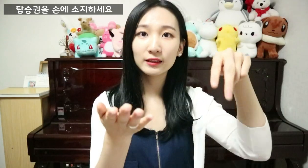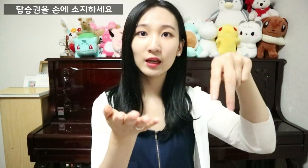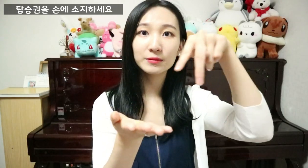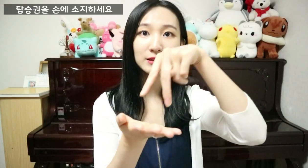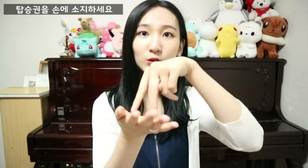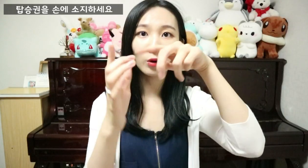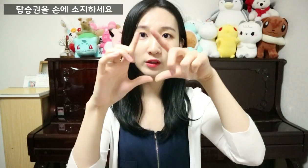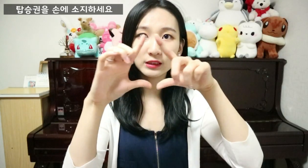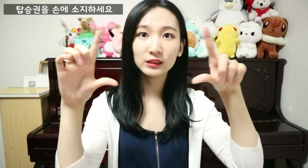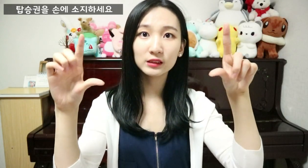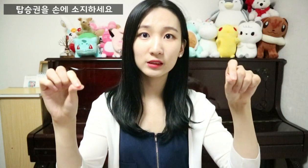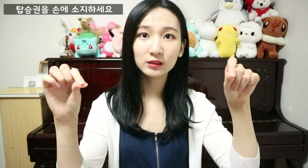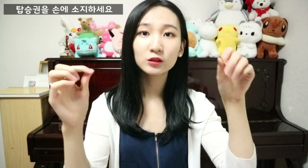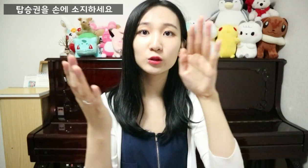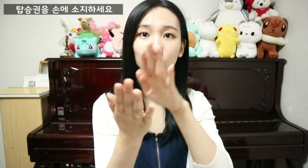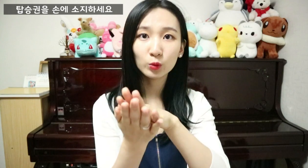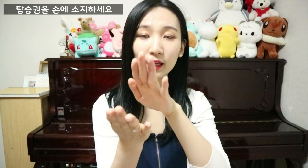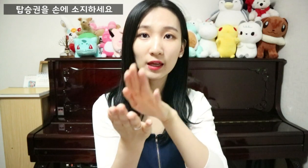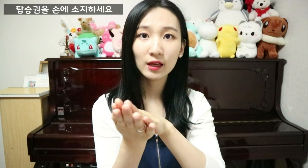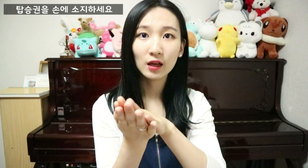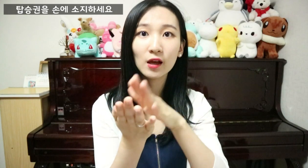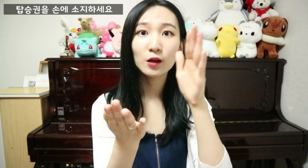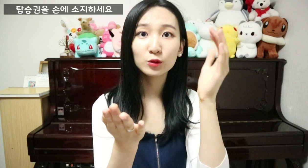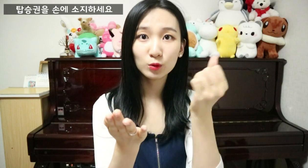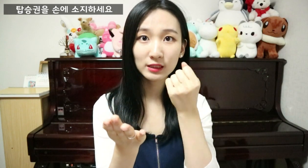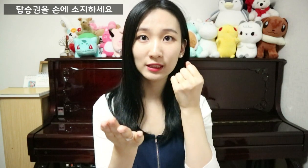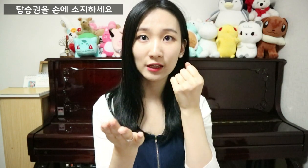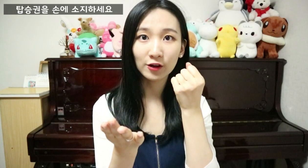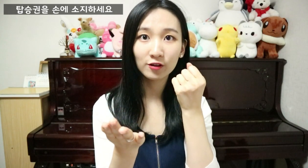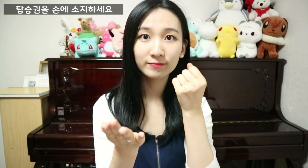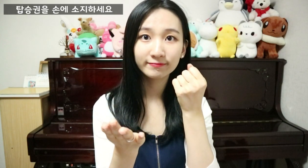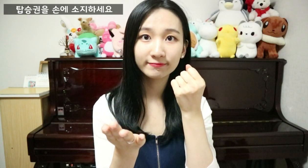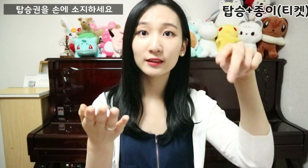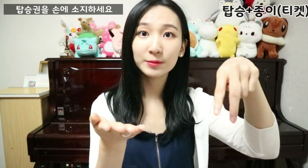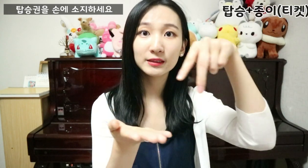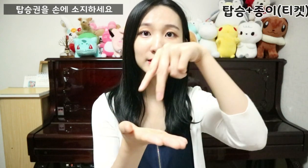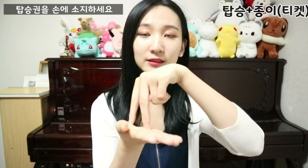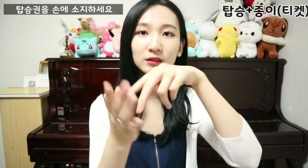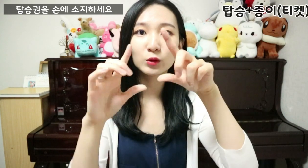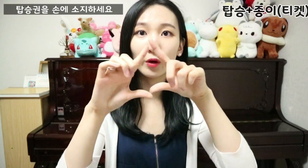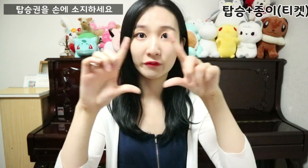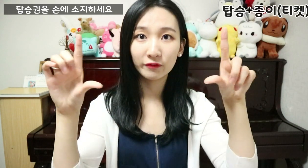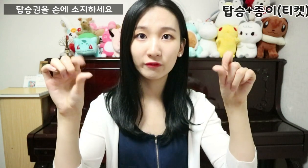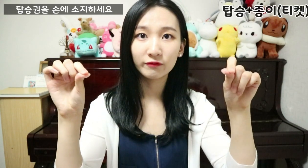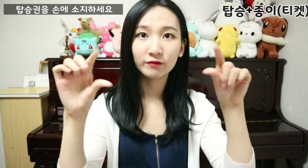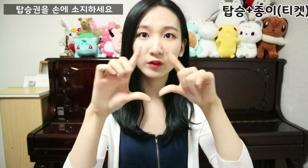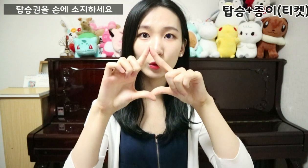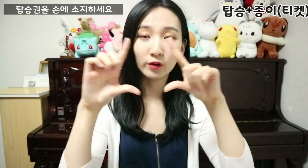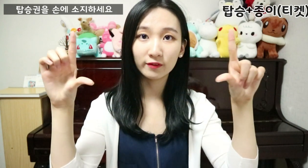탑승권을 손에 소지하세요. 탑승 권 권